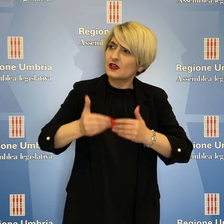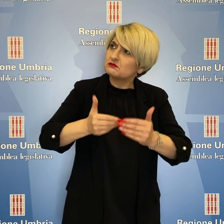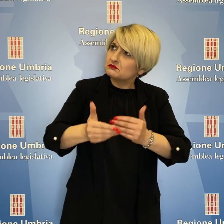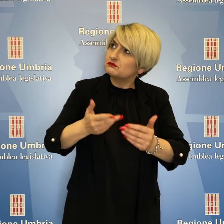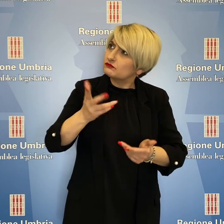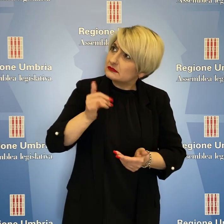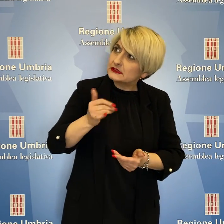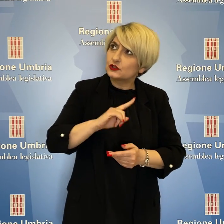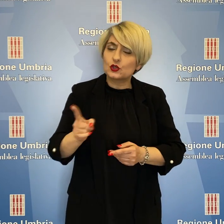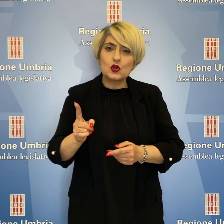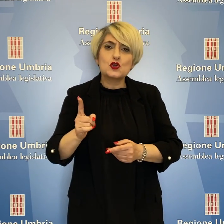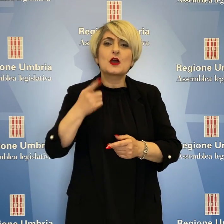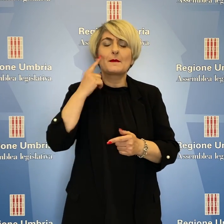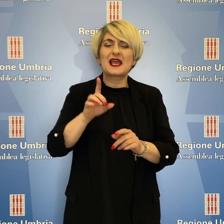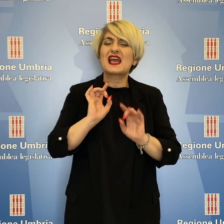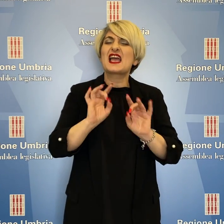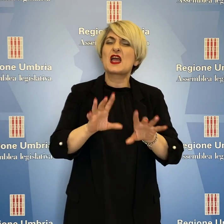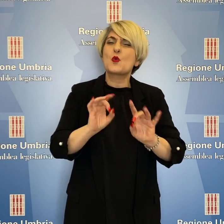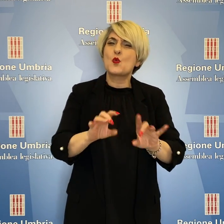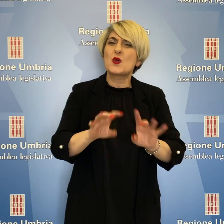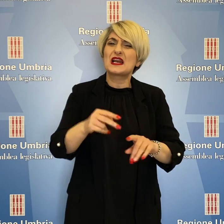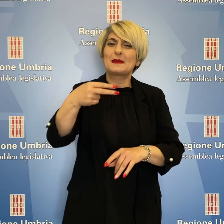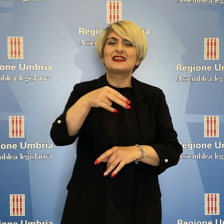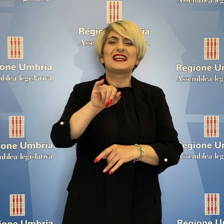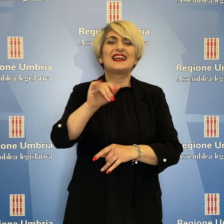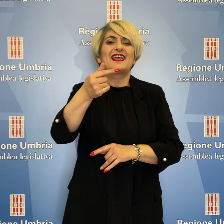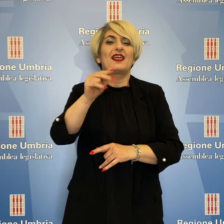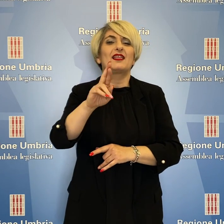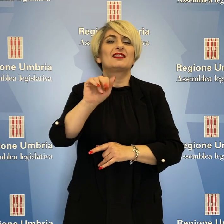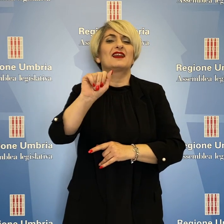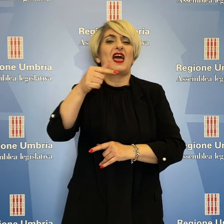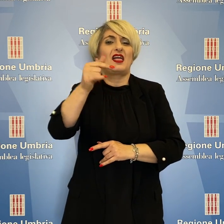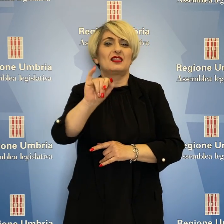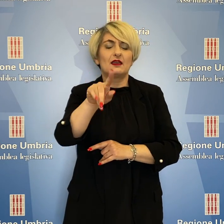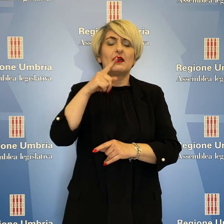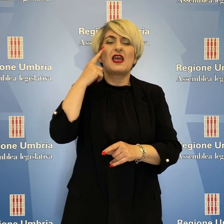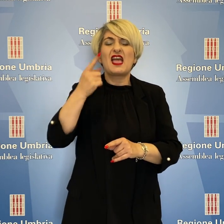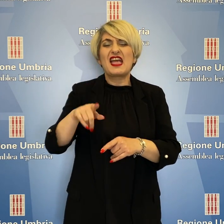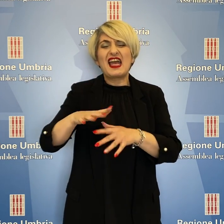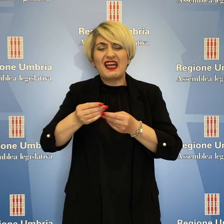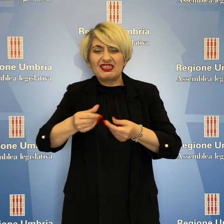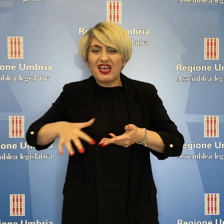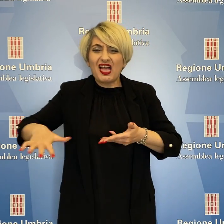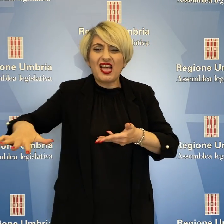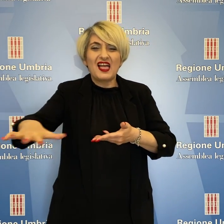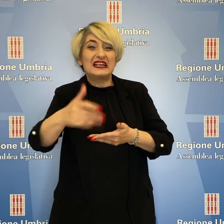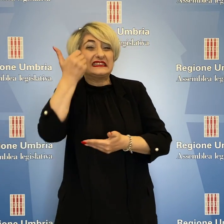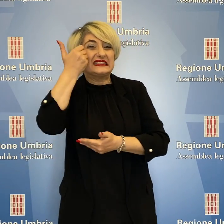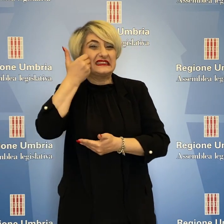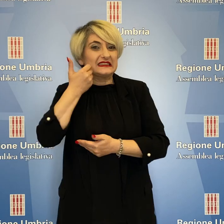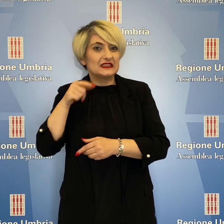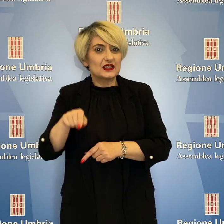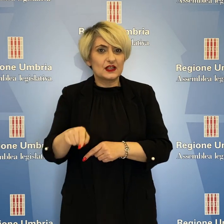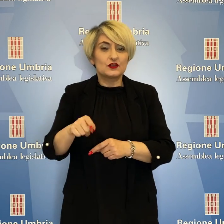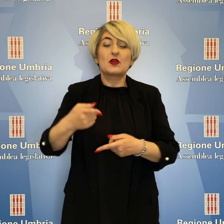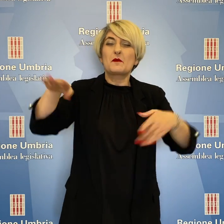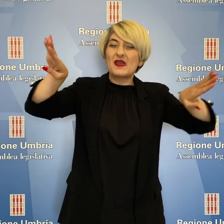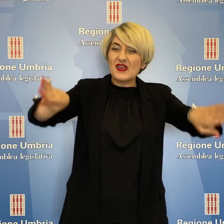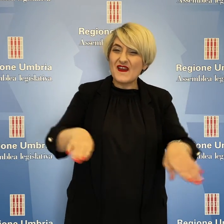verifiche sull'inquinamento prodotto dai nitrati e la vulnerabilità dei terreni, con particolare riguardo alla Valle